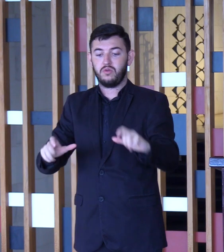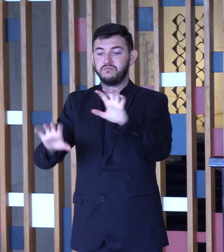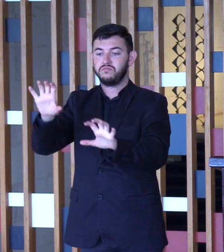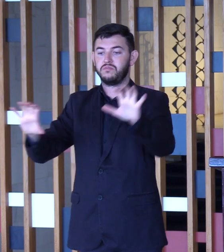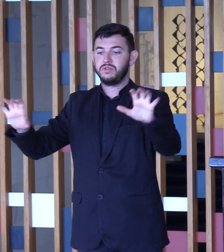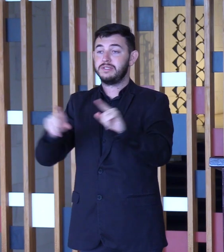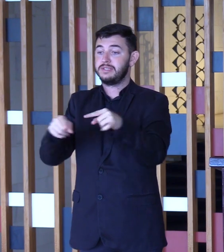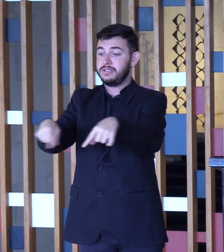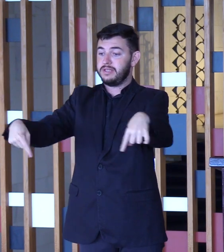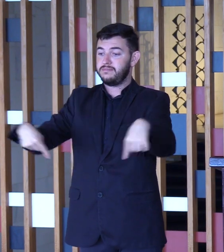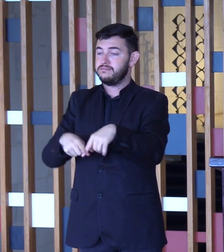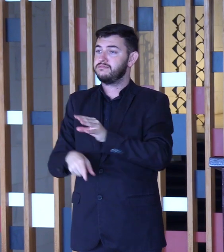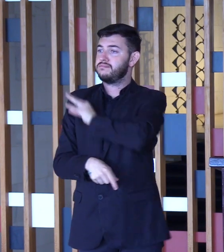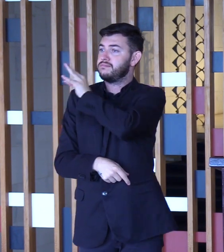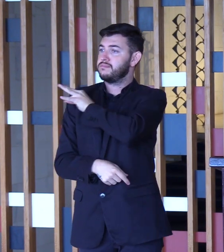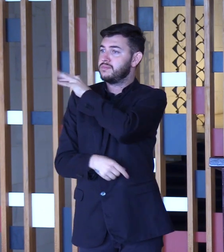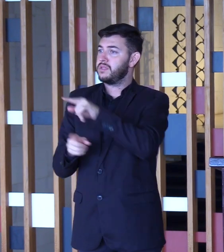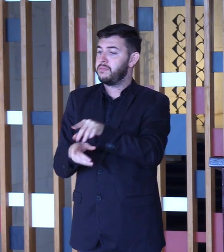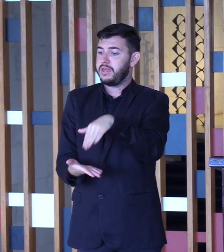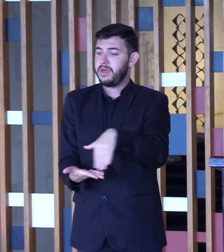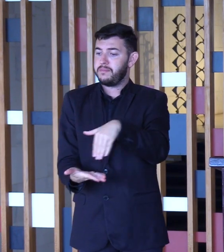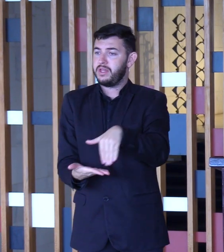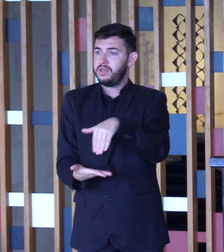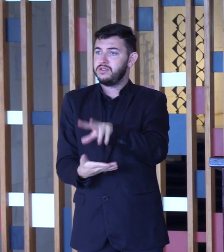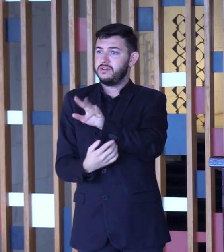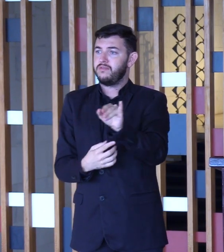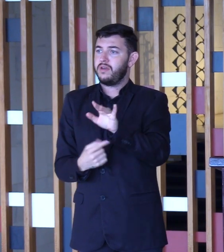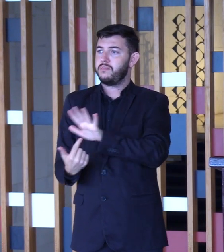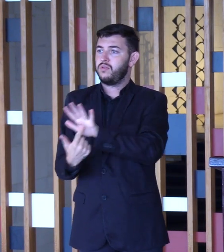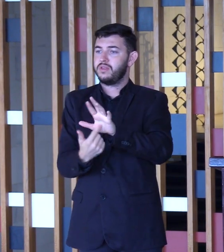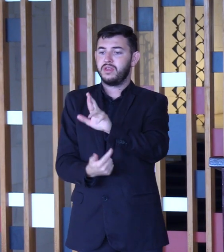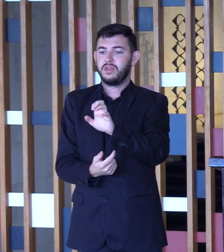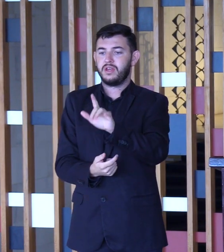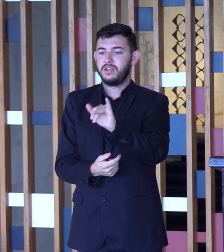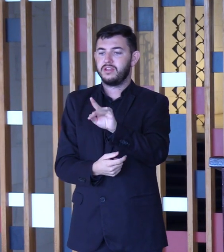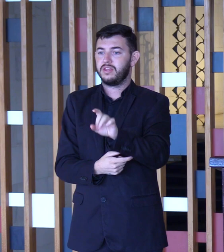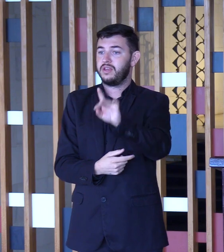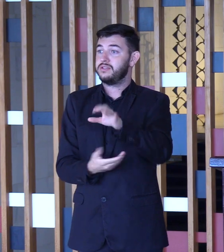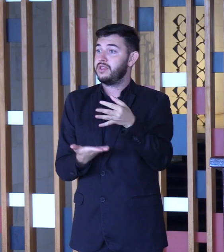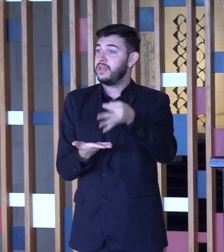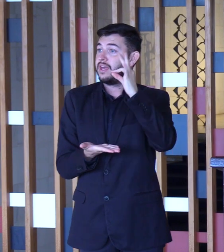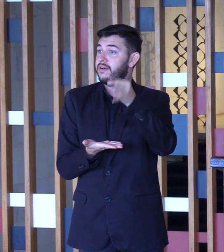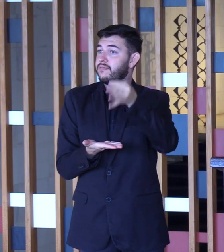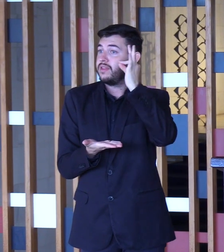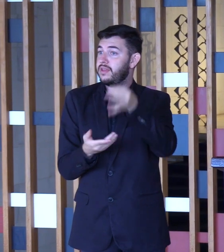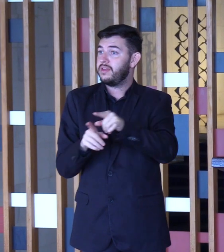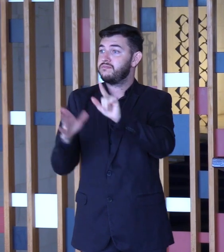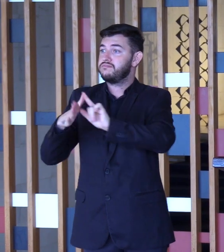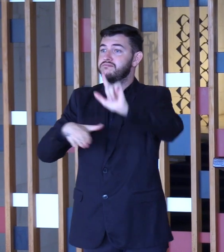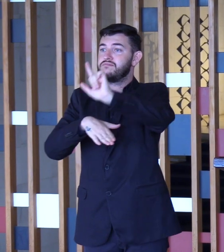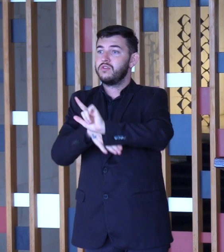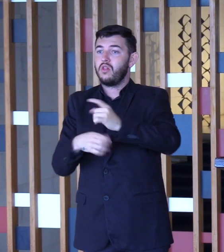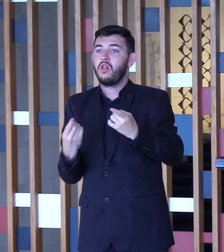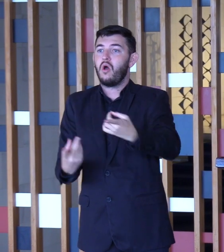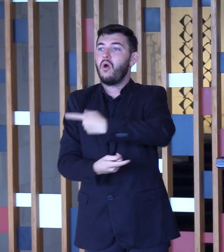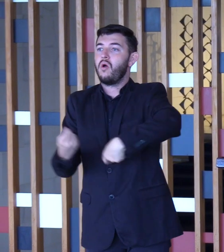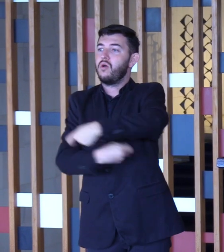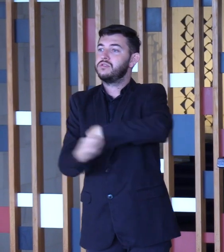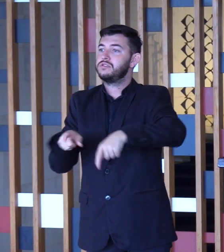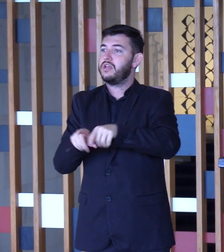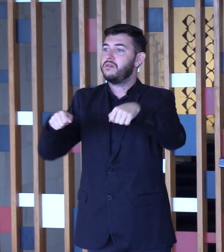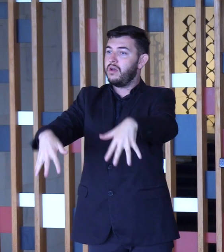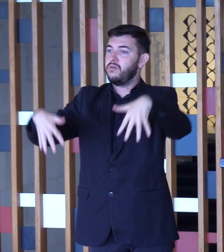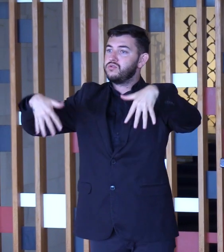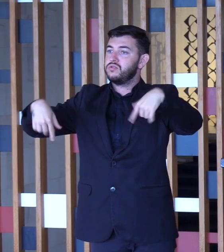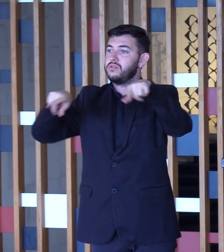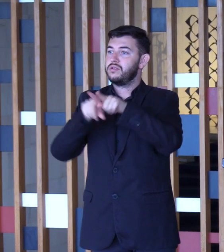salas técnicas e gabinetes de raridades, além de cafeteria, loja e auditórios. O objetivo é, já me explicava